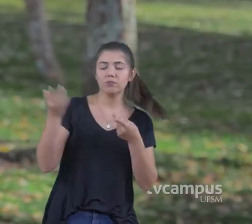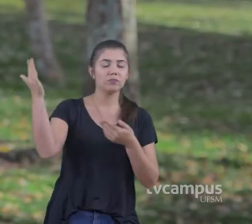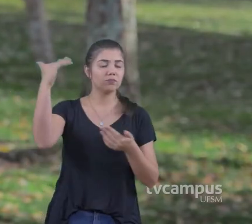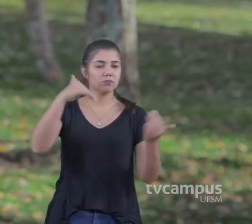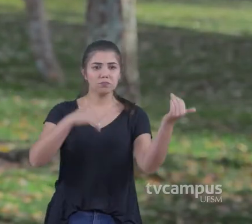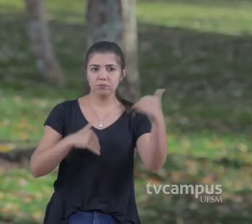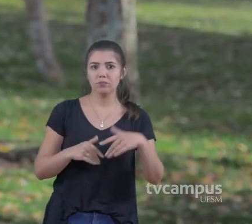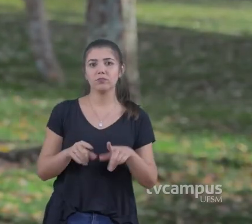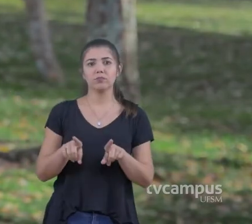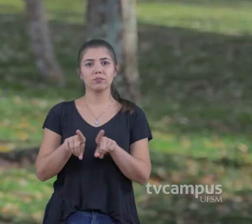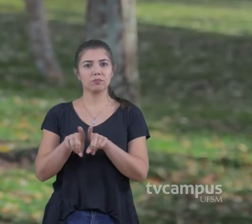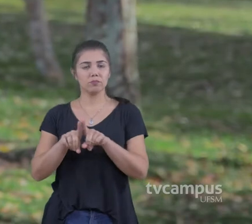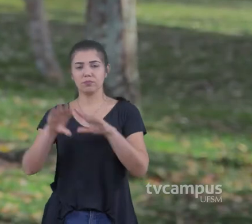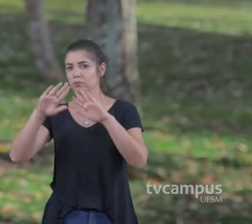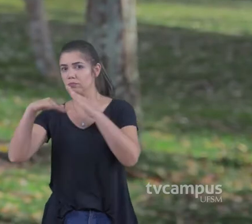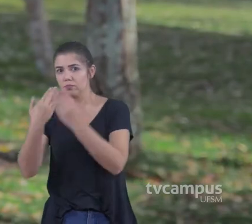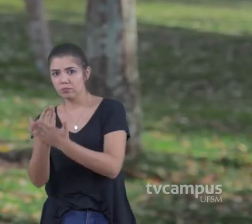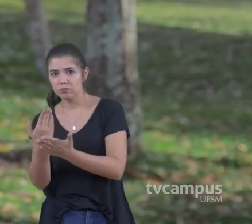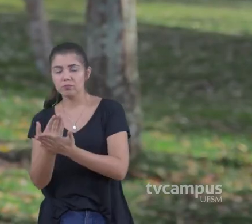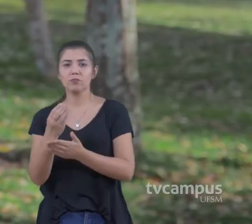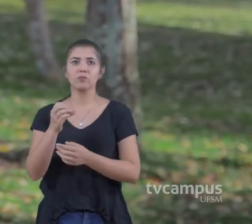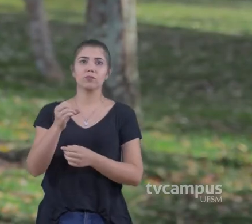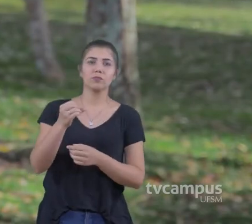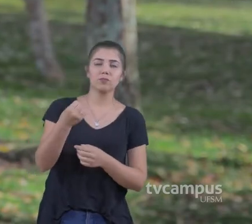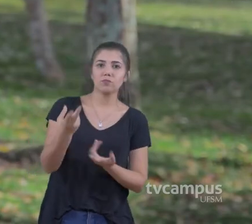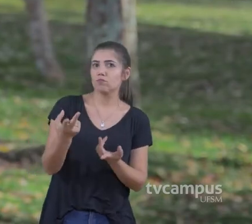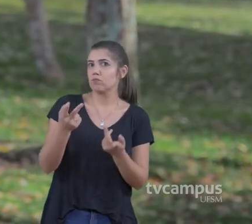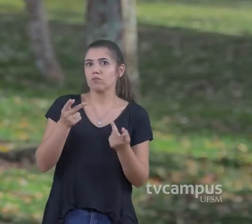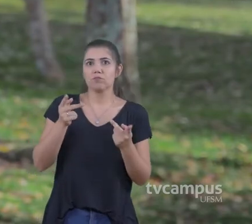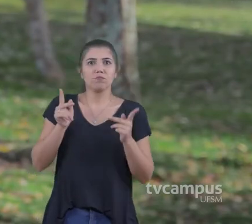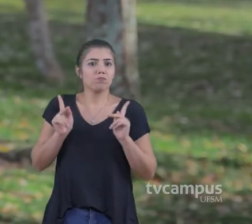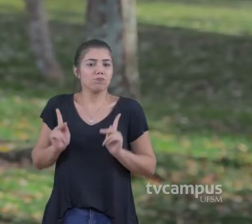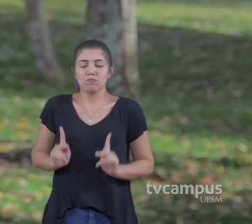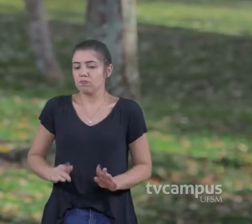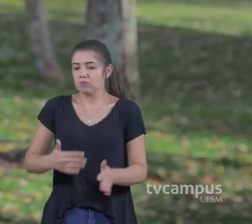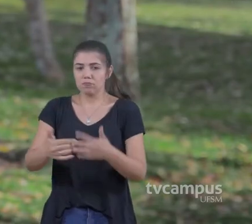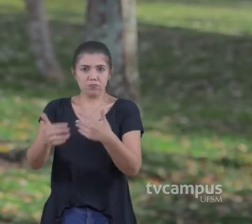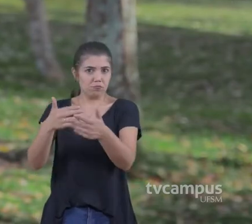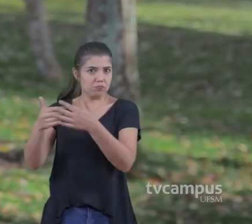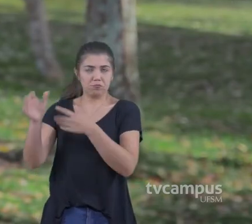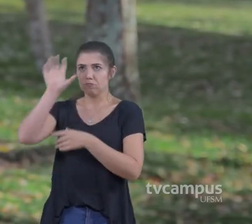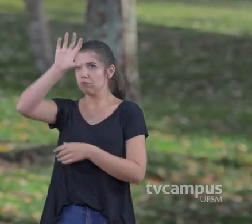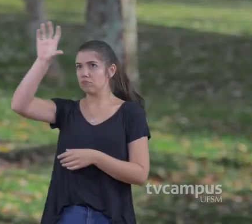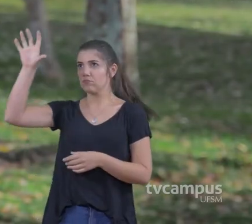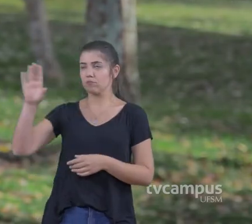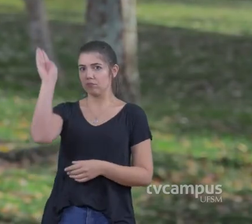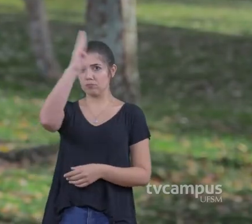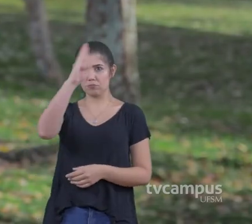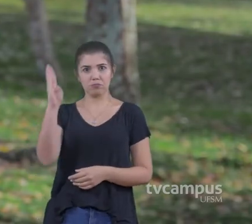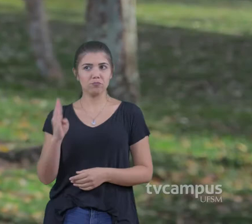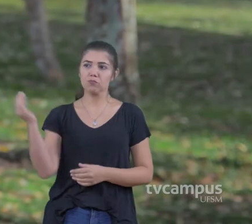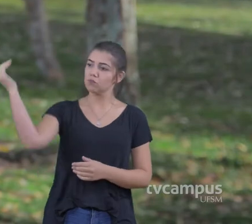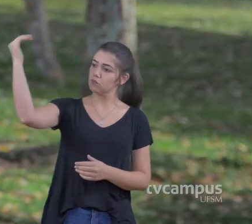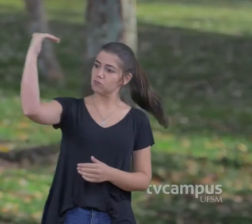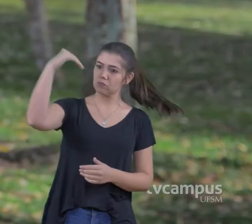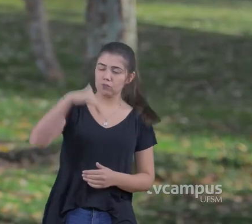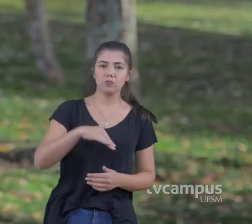gente recebe não só escolas Mas os próprios moradores da 4ª colônia E de outros lugares do estado e do país Quando eles vêm